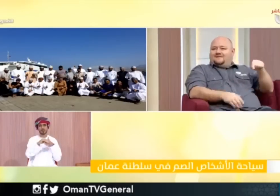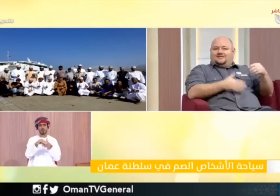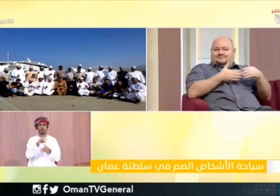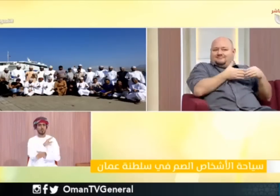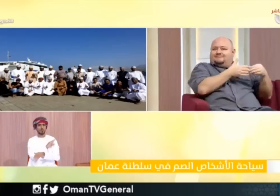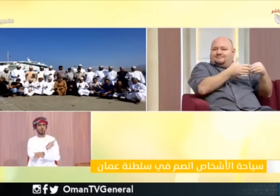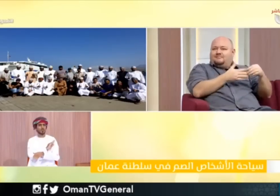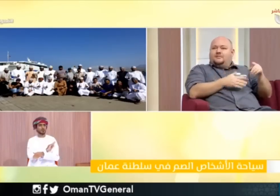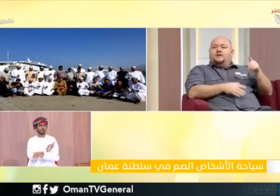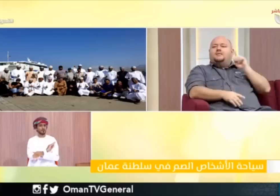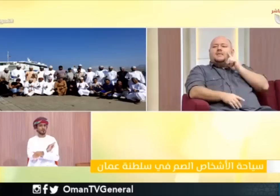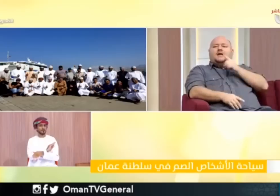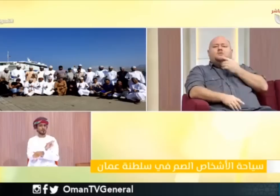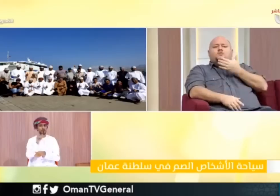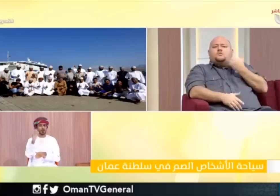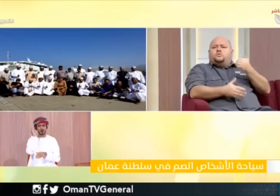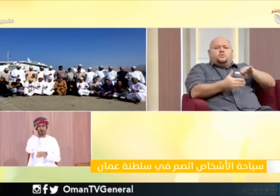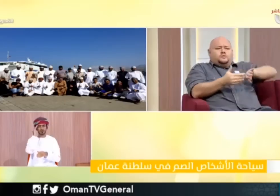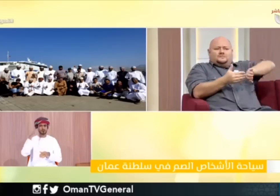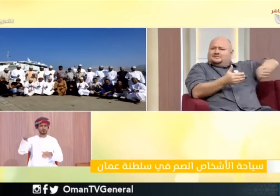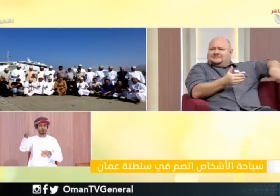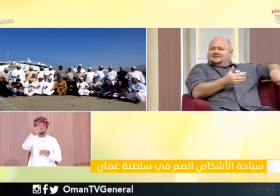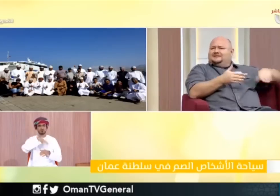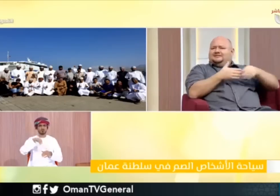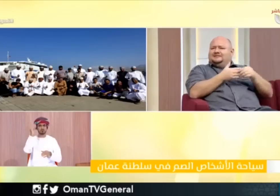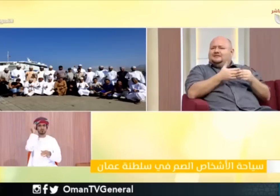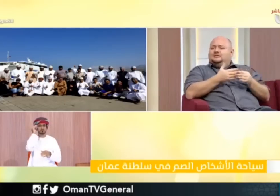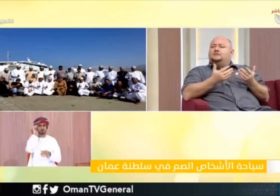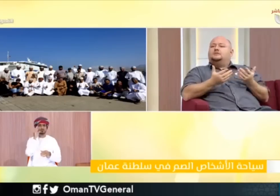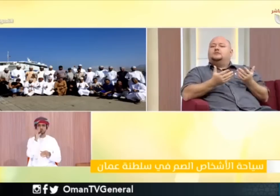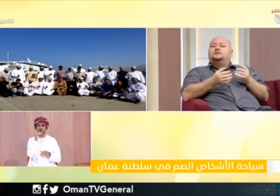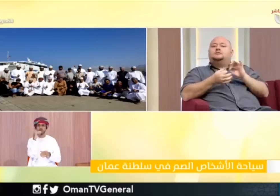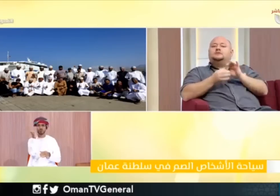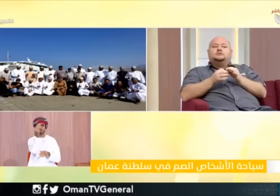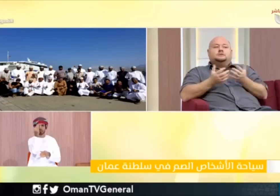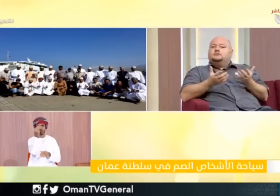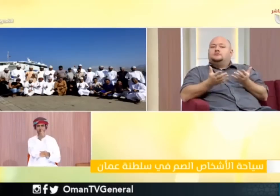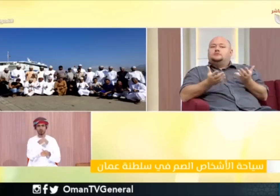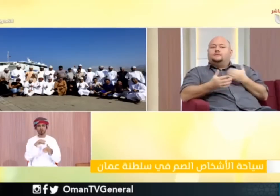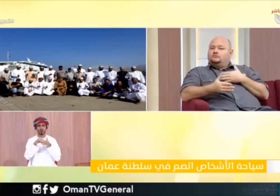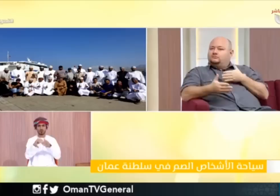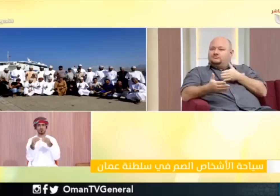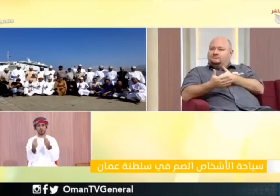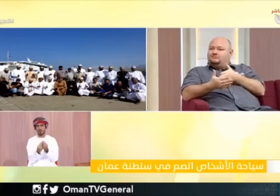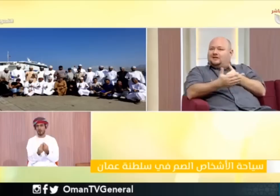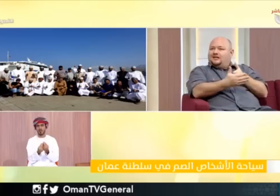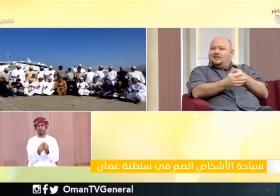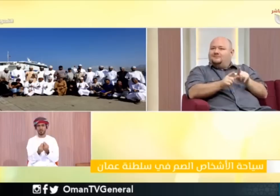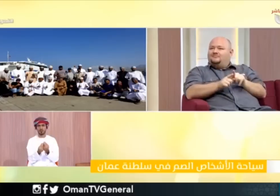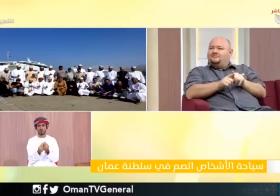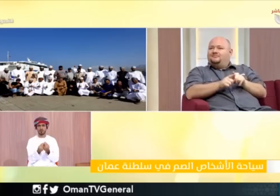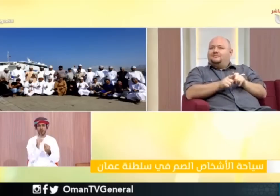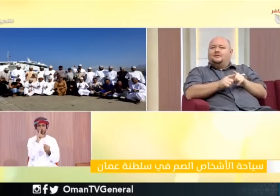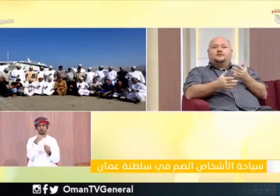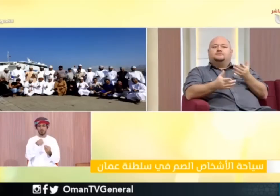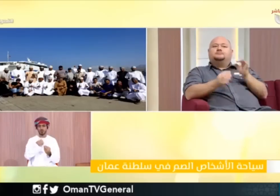فيه شيء بترجم لهم بلغة الإشارة أو نحن كأشخاص سائحين أجانب